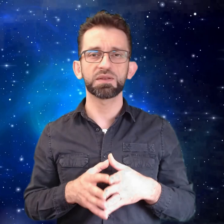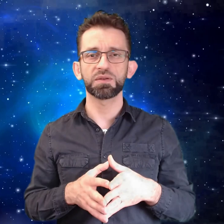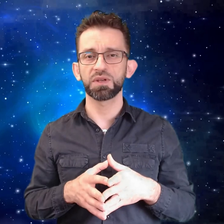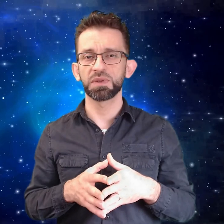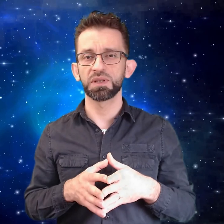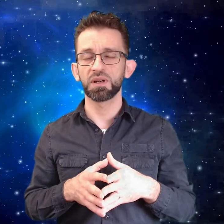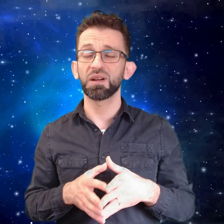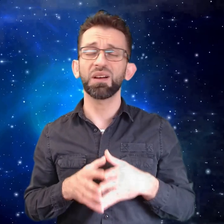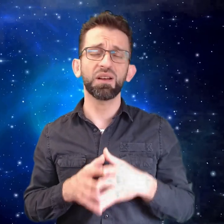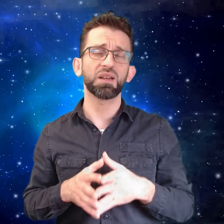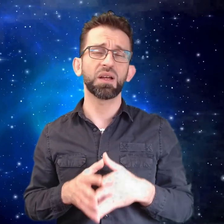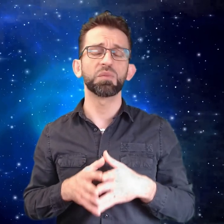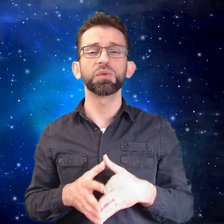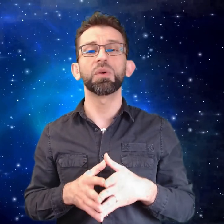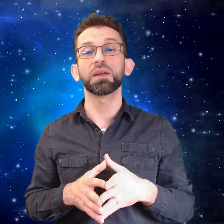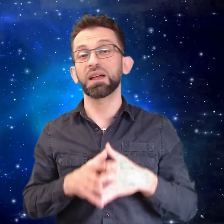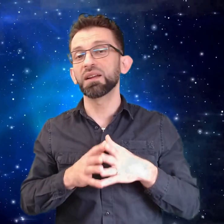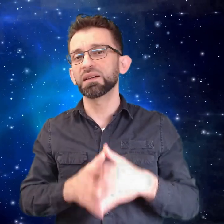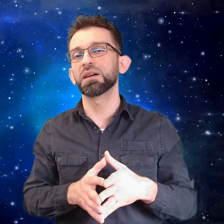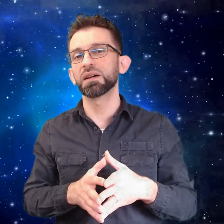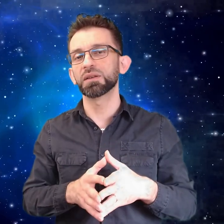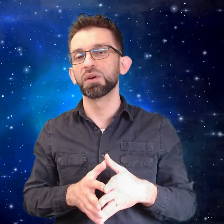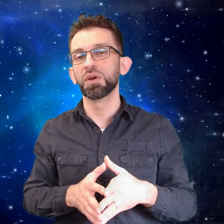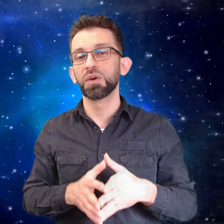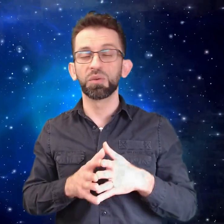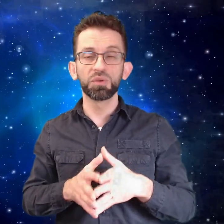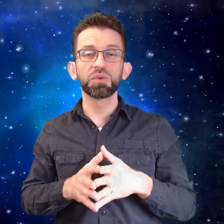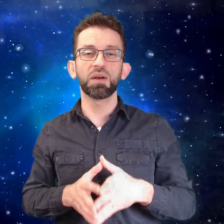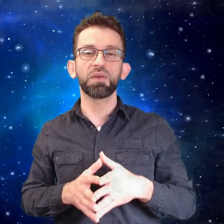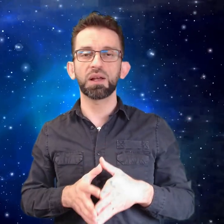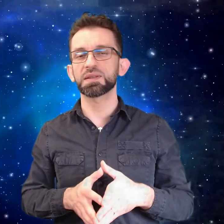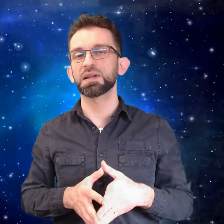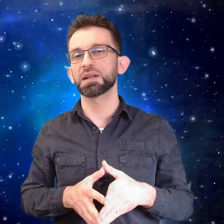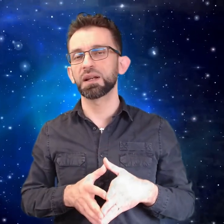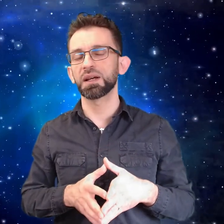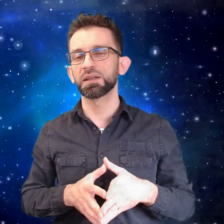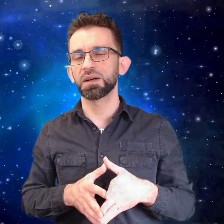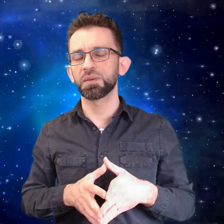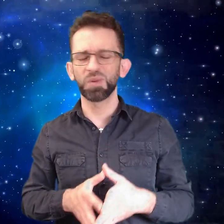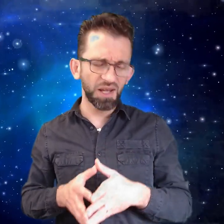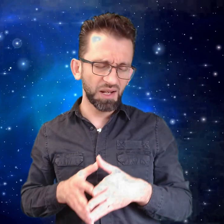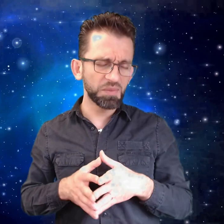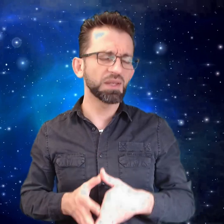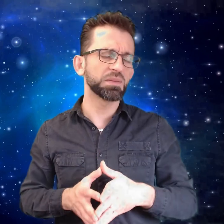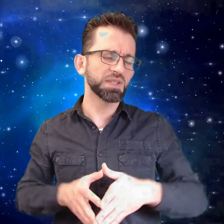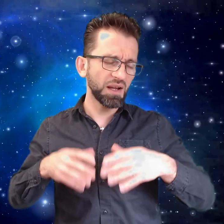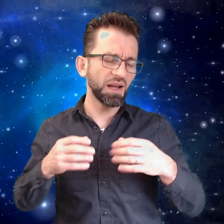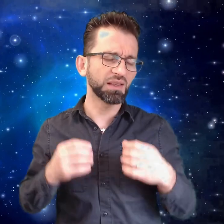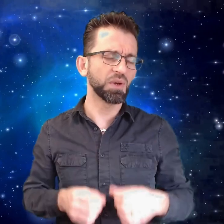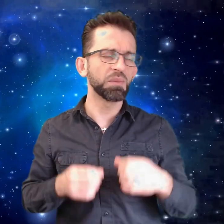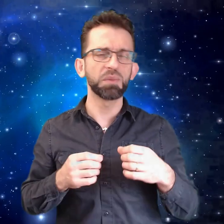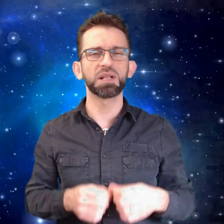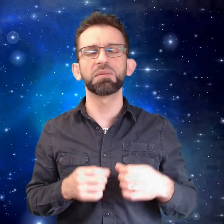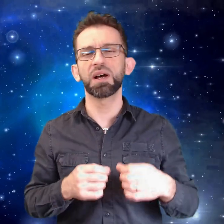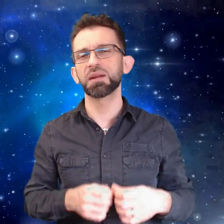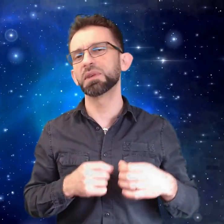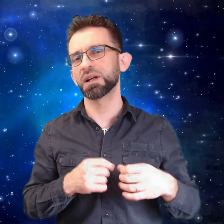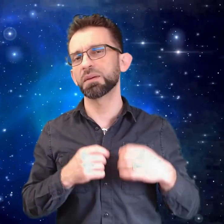السوشال ميديا رح أحكي عن موضوع التعليقات وردود الأفعال الصارت على هذا الخبر واللي قالمتني بصراحة تماما متل ما قالمني الخبر